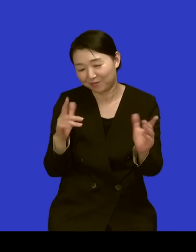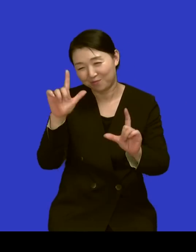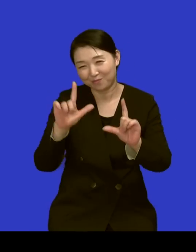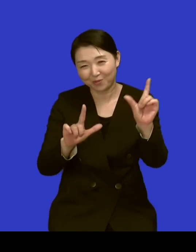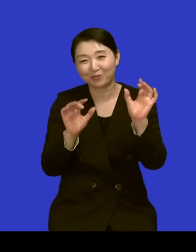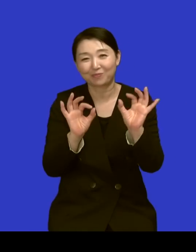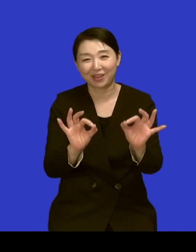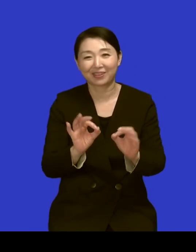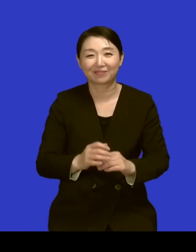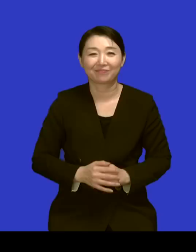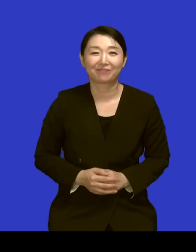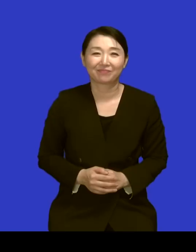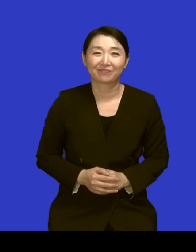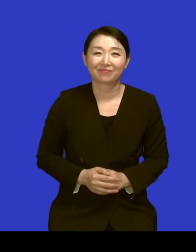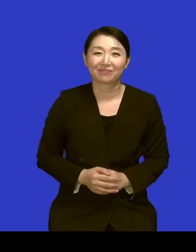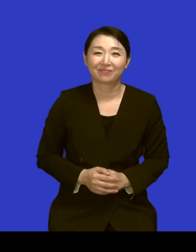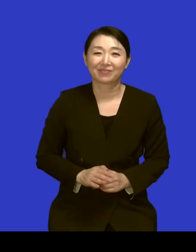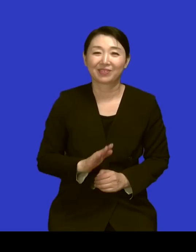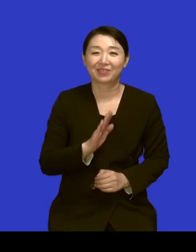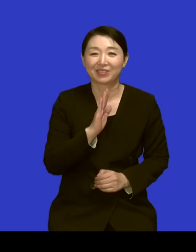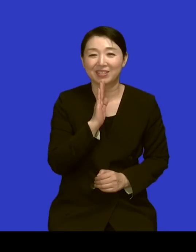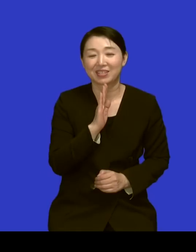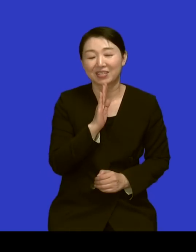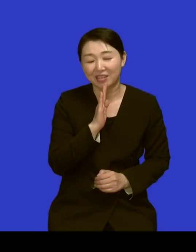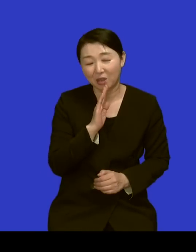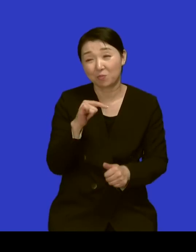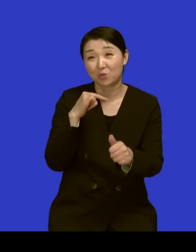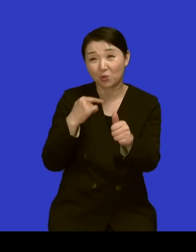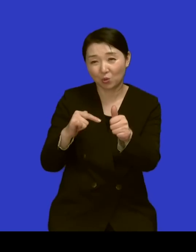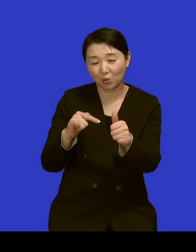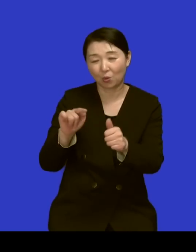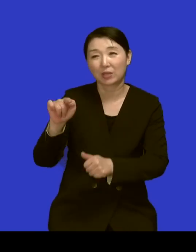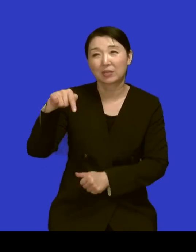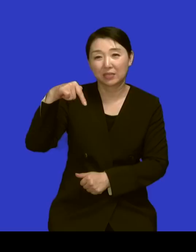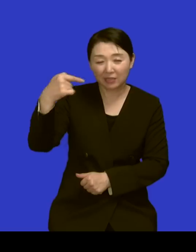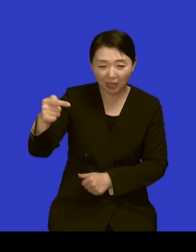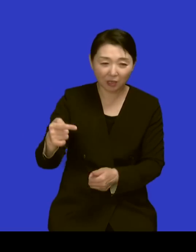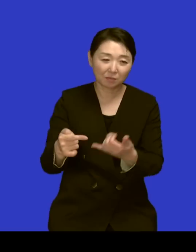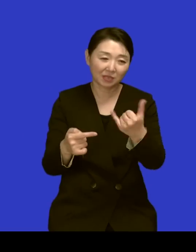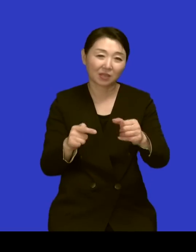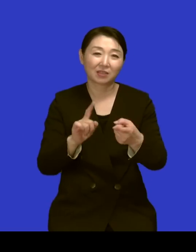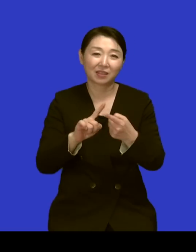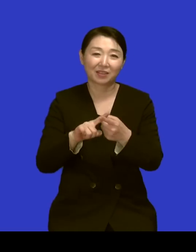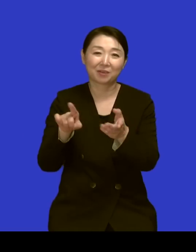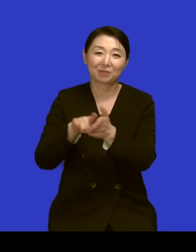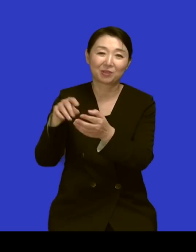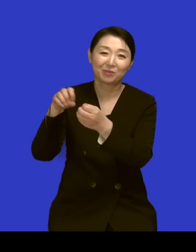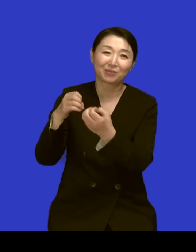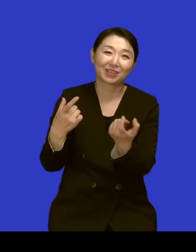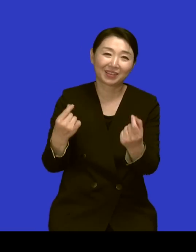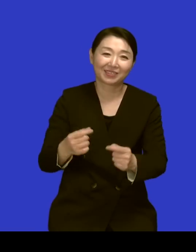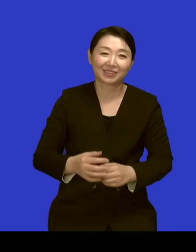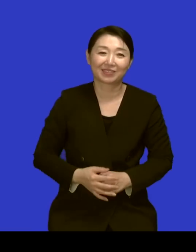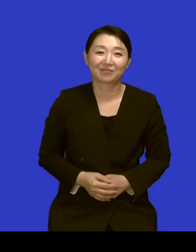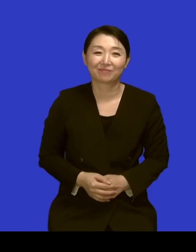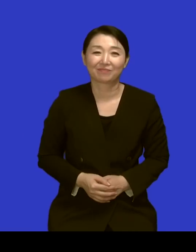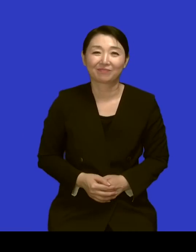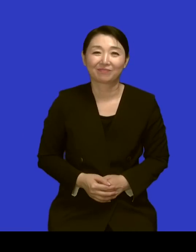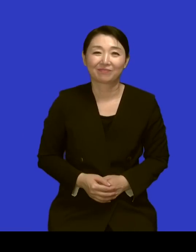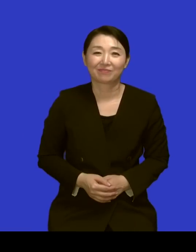이것이 참 교육이고 이것이 우리가 다음 세대에게 물려줘야 될 믿음의 유산이 아닌가 하는 생각이 들었습니다 아버님